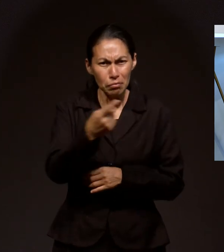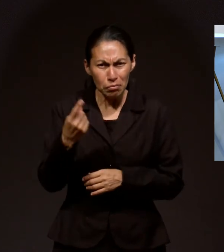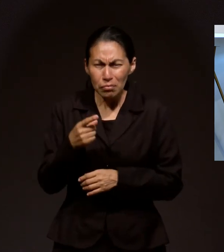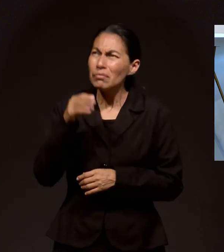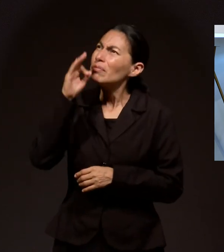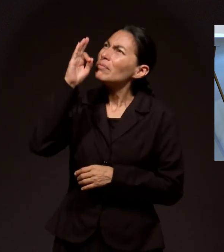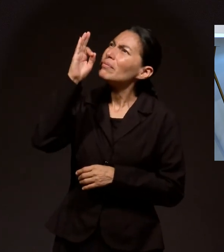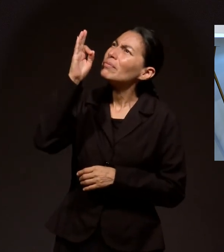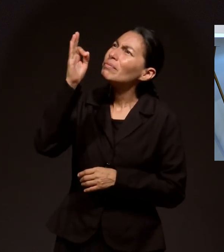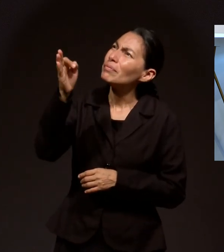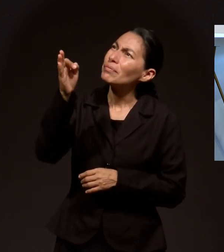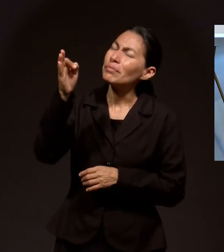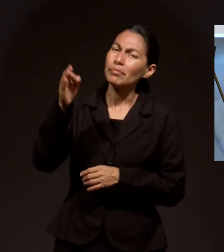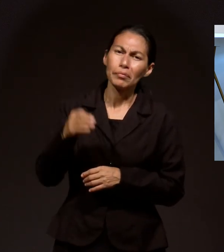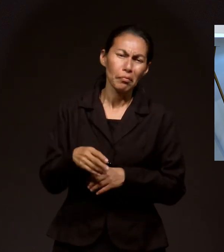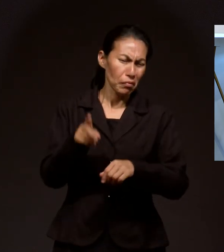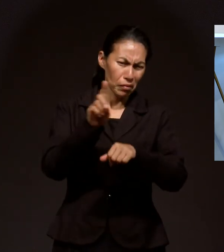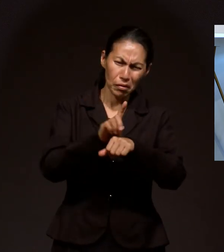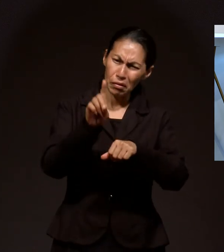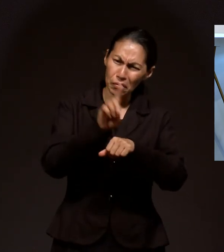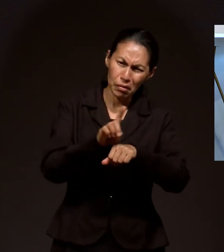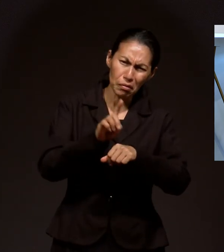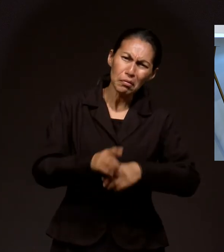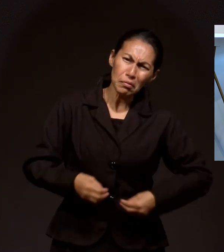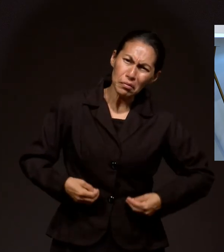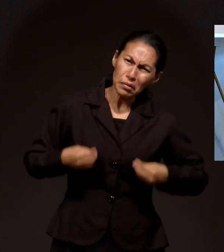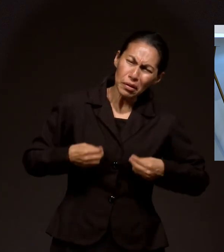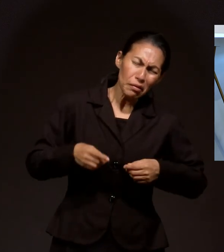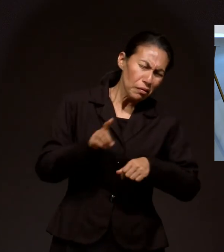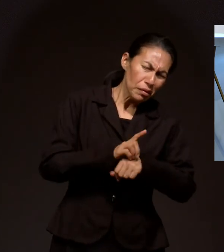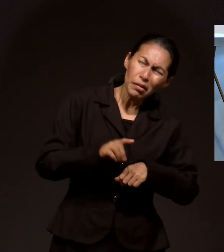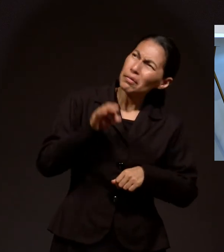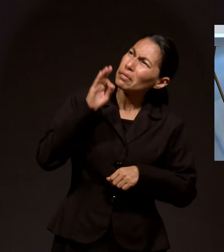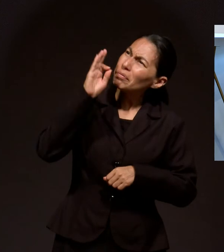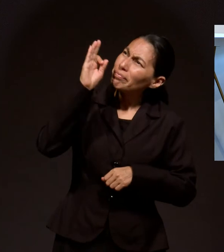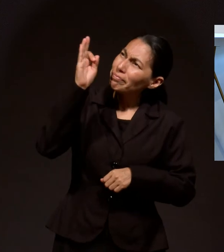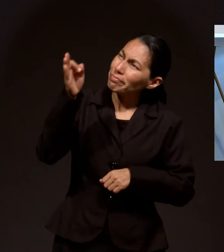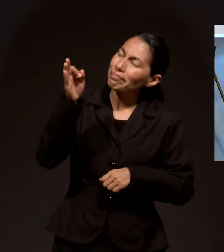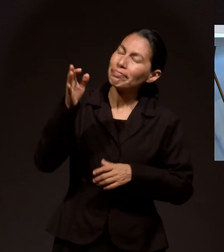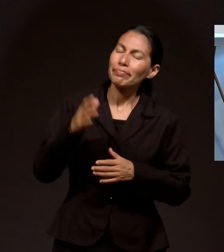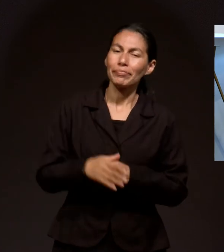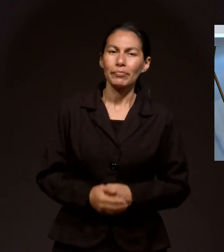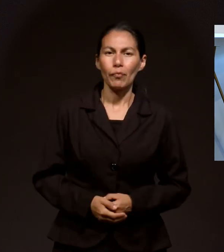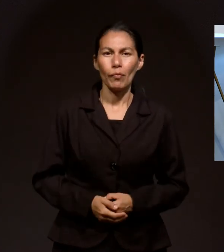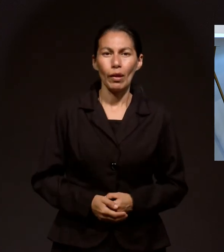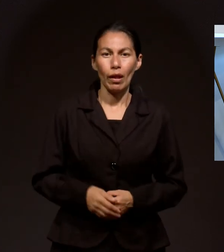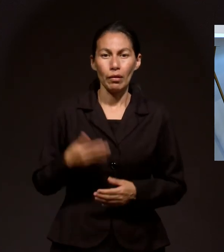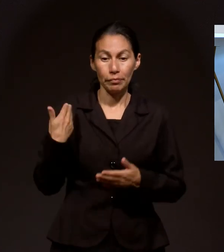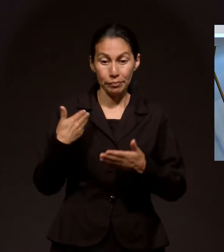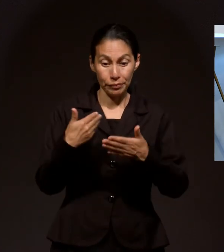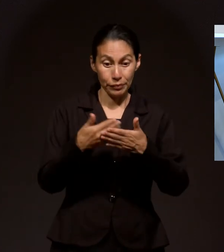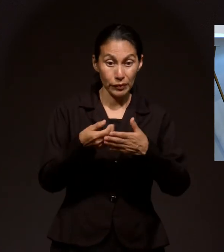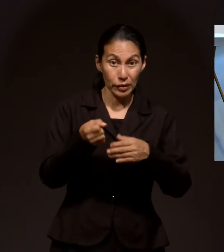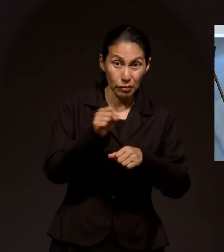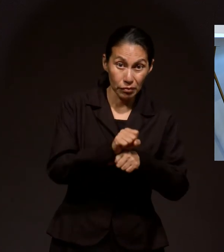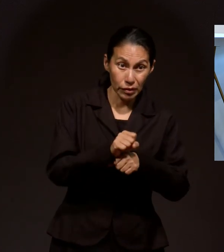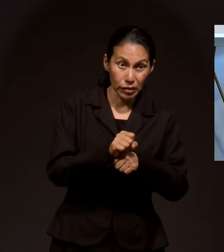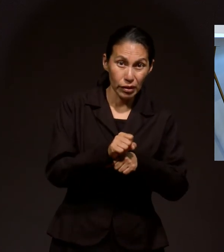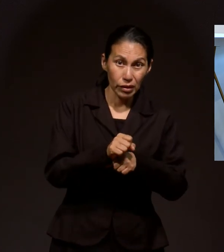Todos los días de la vida En esta semana Nos llegó una